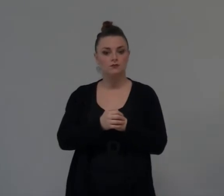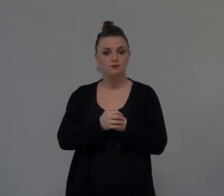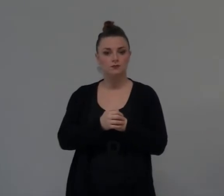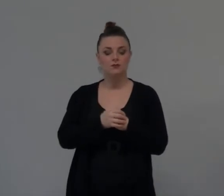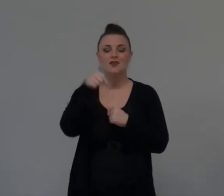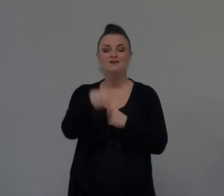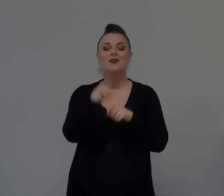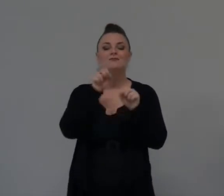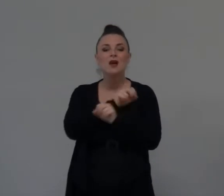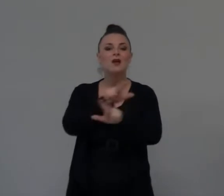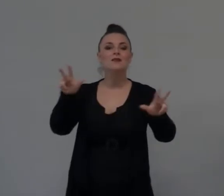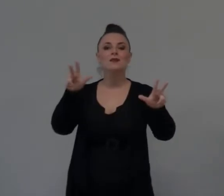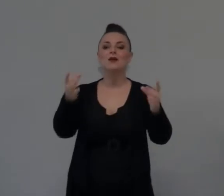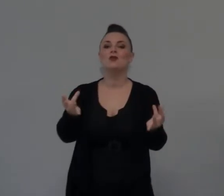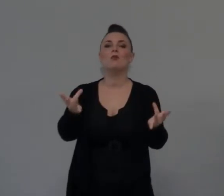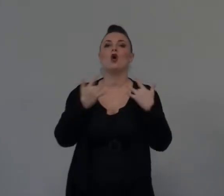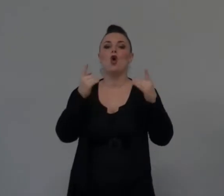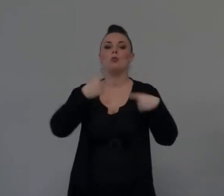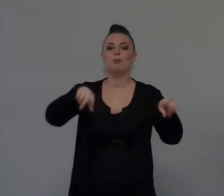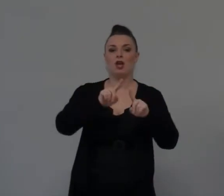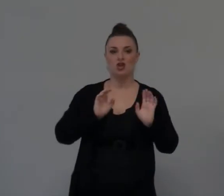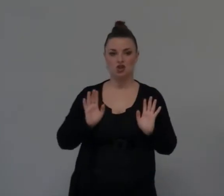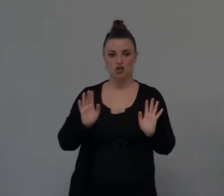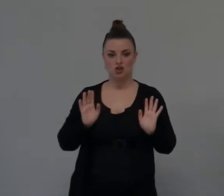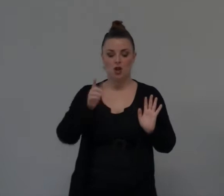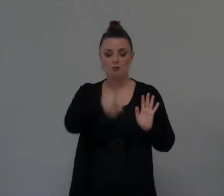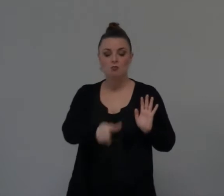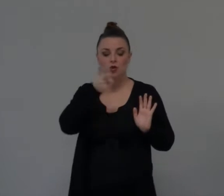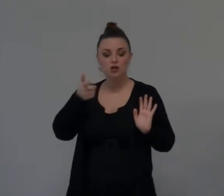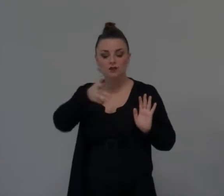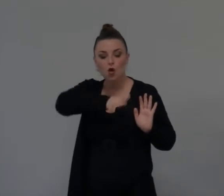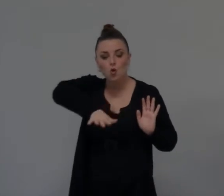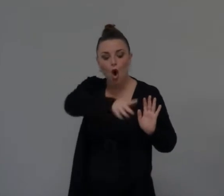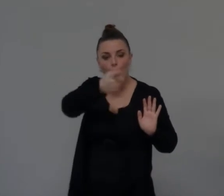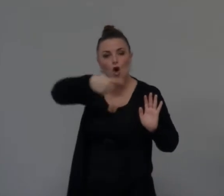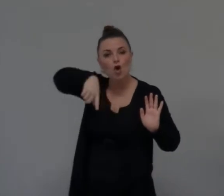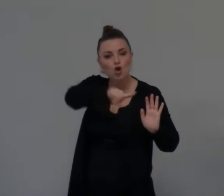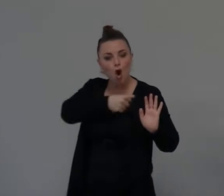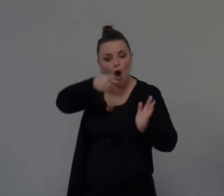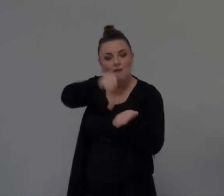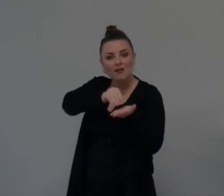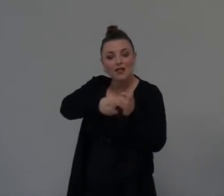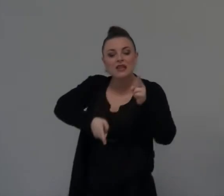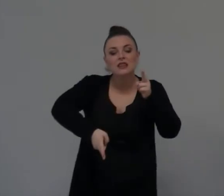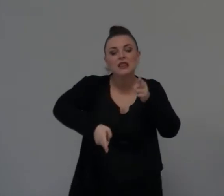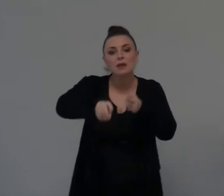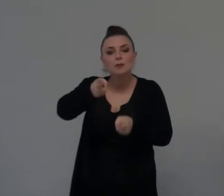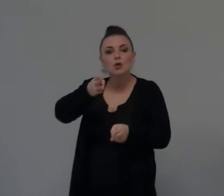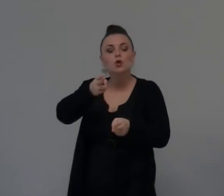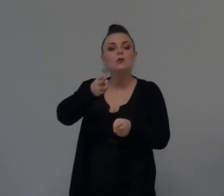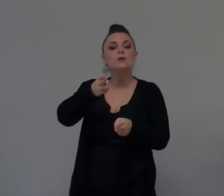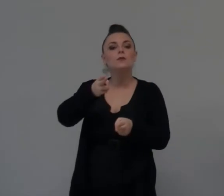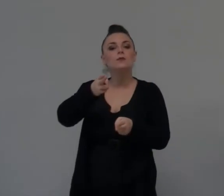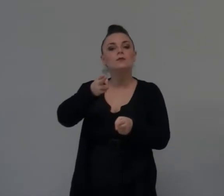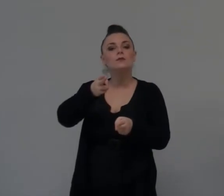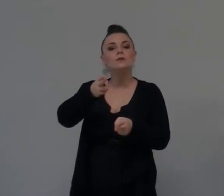messaggio forte per noi. Il posto dove noi abbiamo più possibilità di parlare del Signore è semplicemente